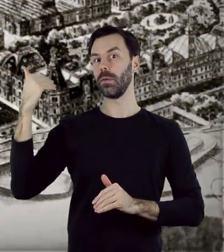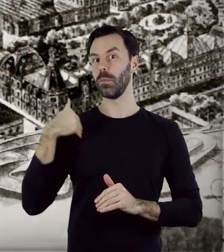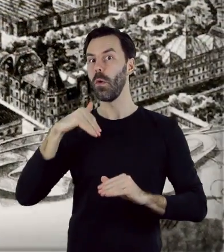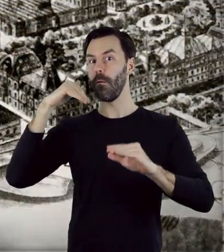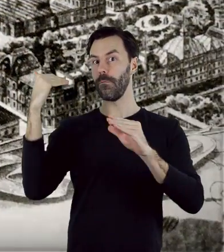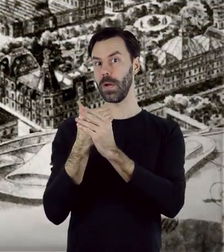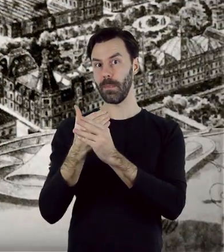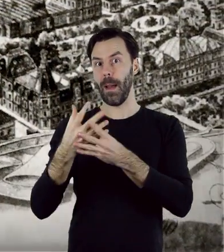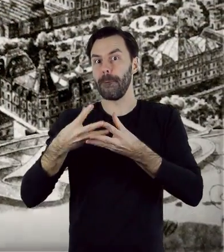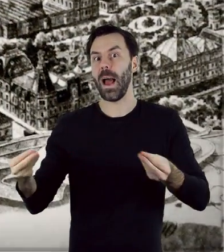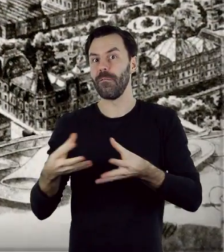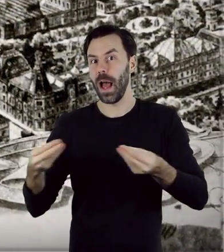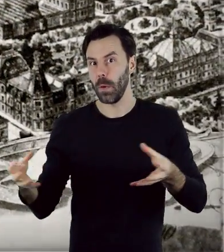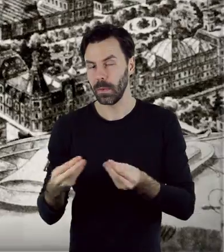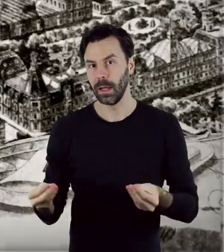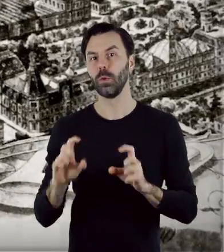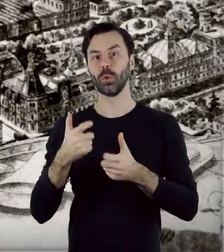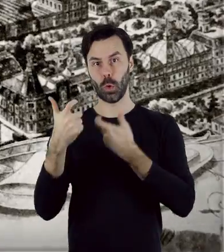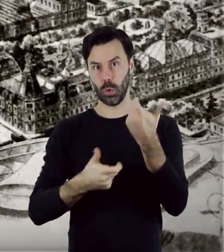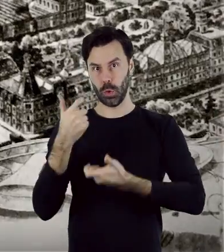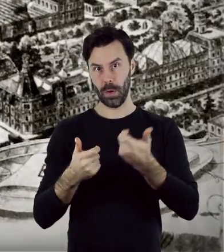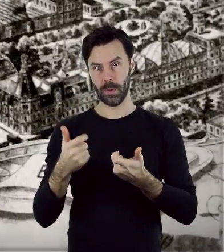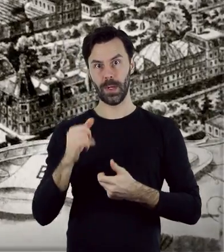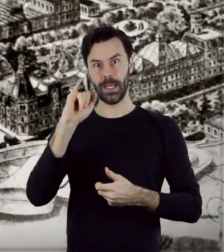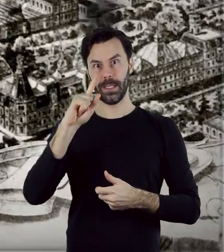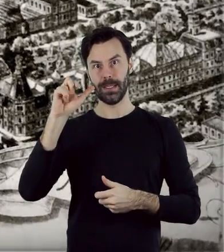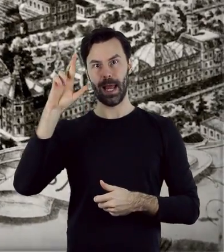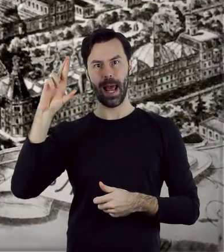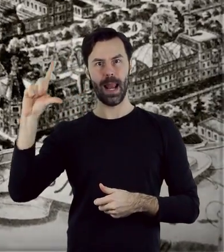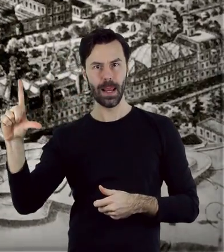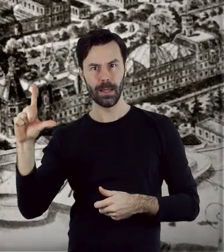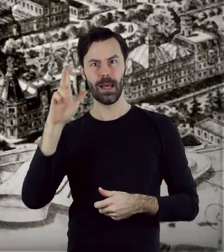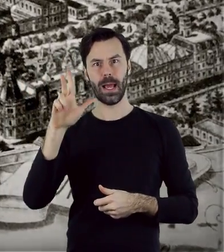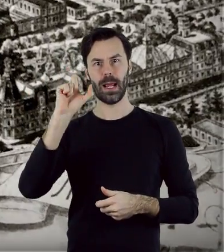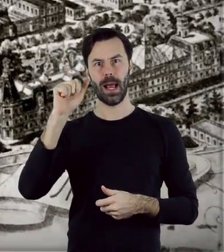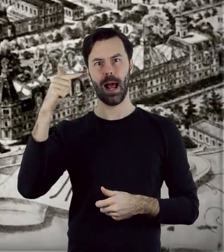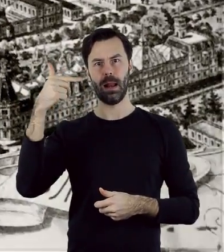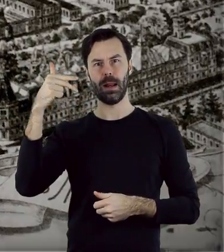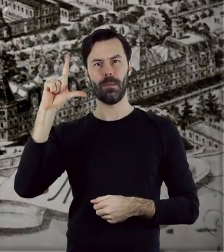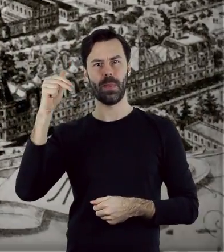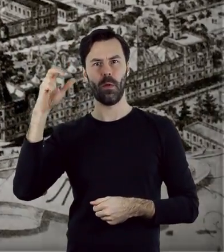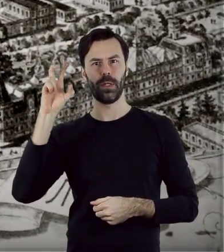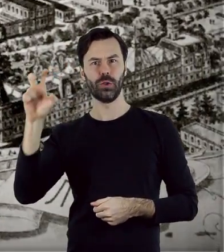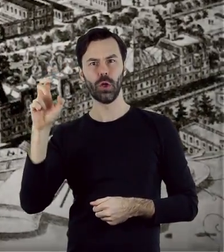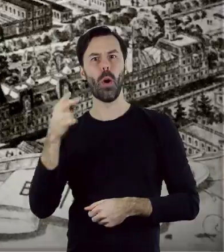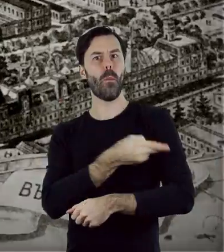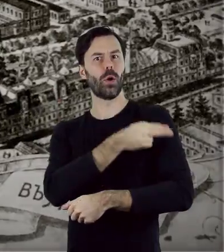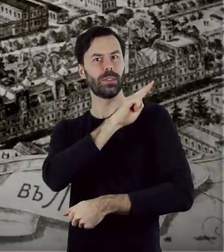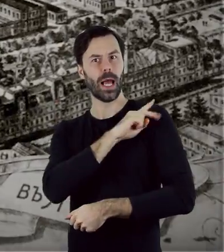bawełnianego, stworzonego przez Izraela Kalmanowicza Poznańskiego, który w niezwykle szybkim tempie stał się jednym z